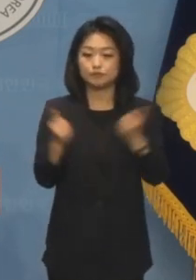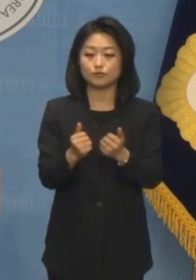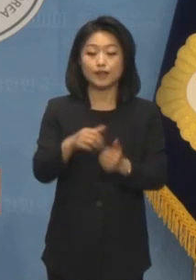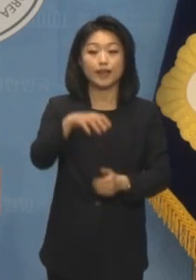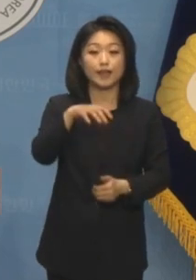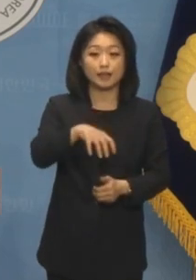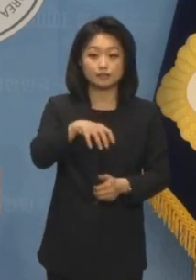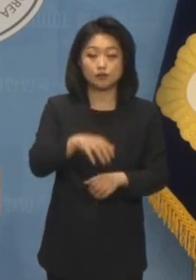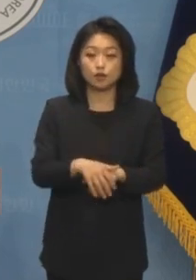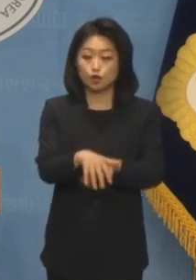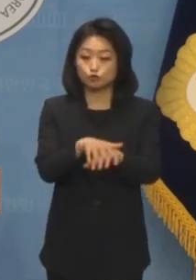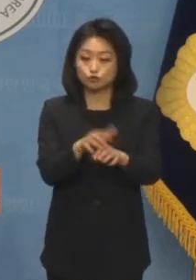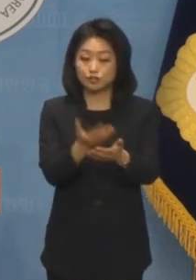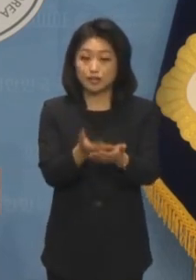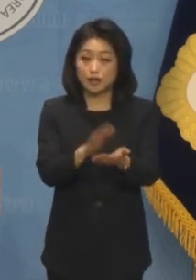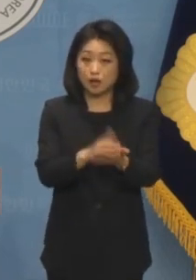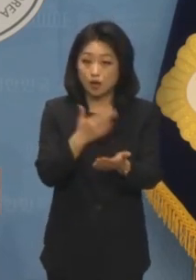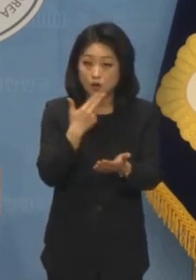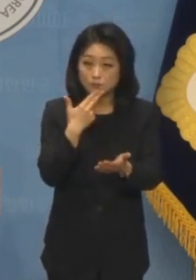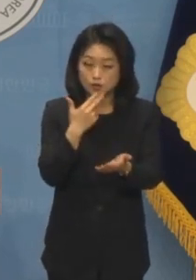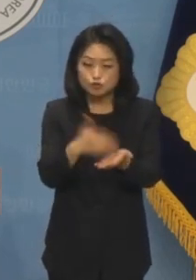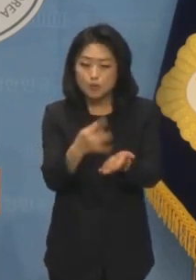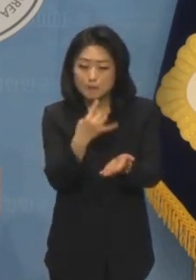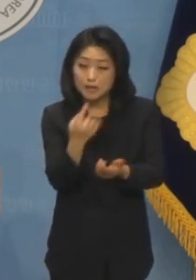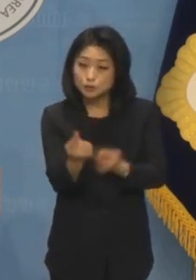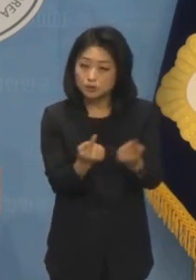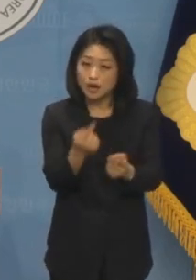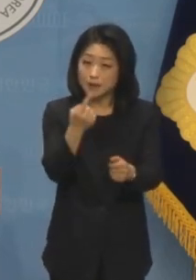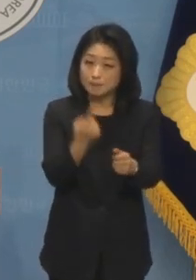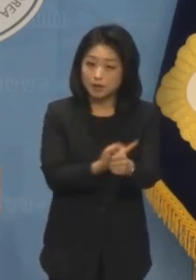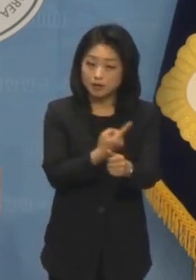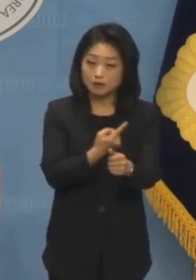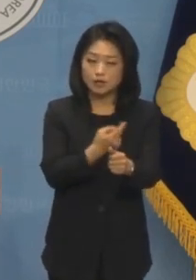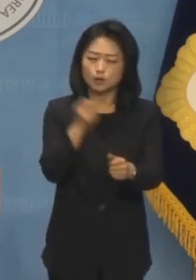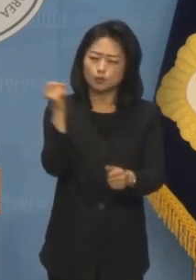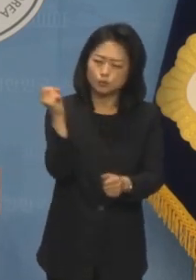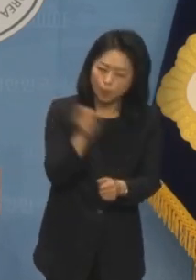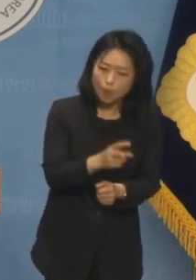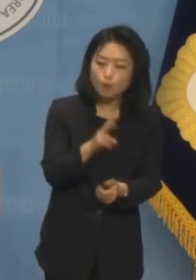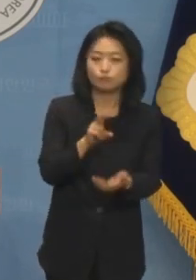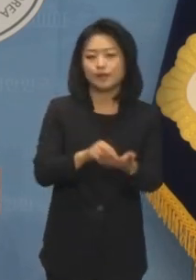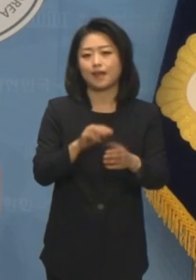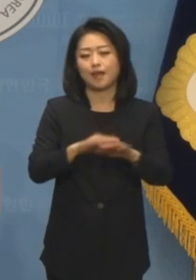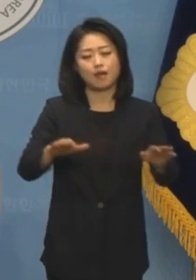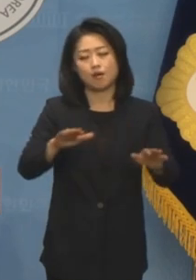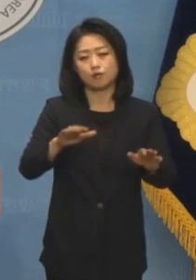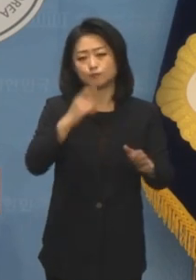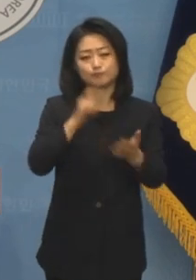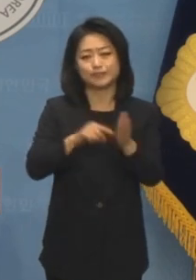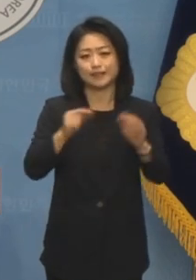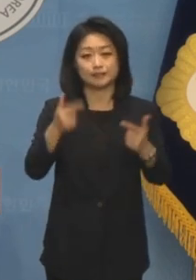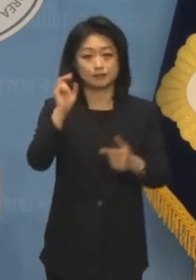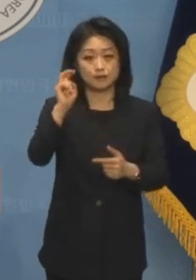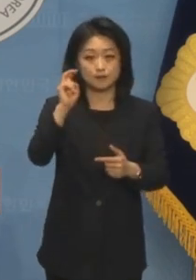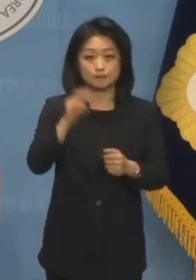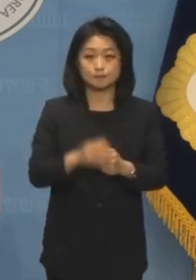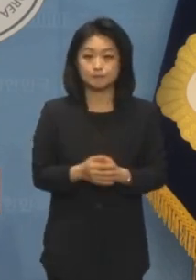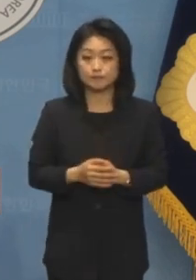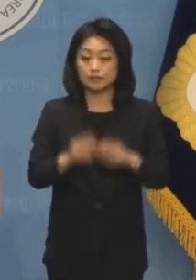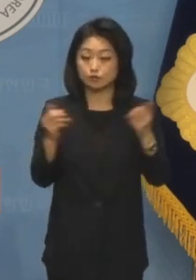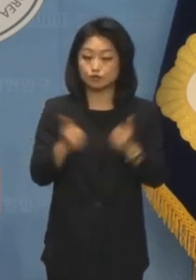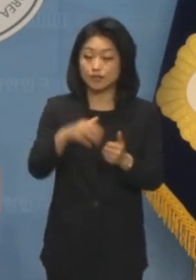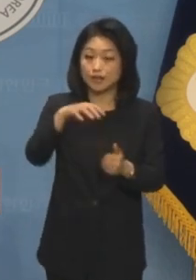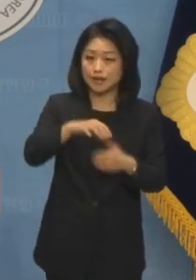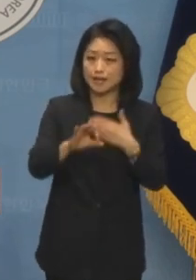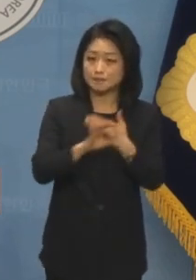구조개혁 없는 모수조정만이 단행된다면 언젠가는 다시 이를 손봐야 합니다. 국회가 임시방책으로